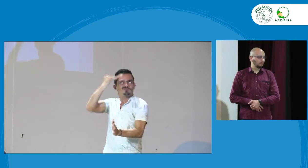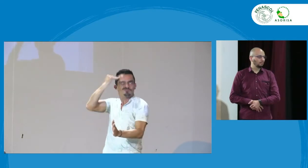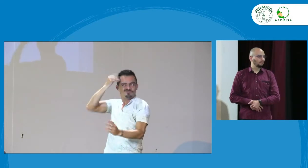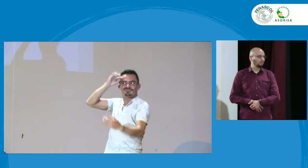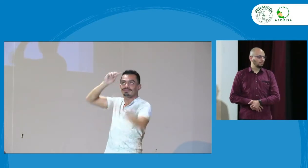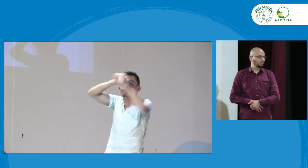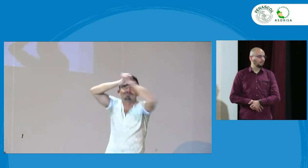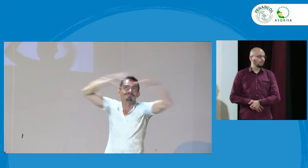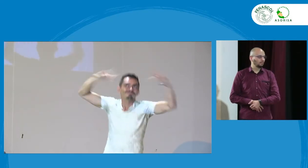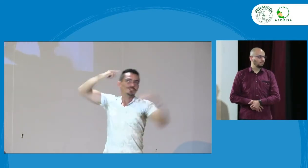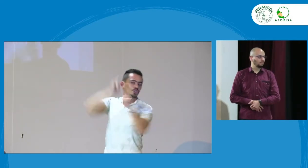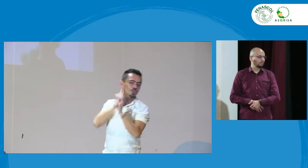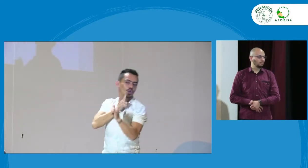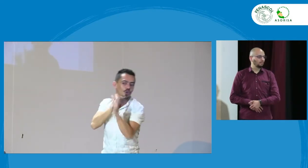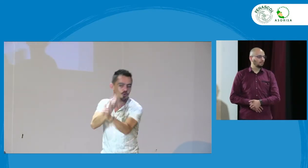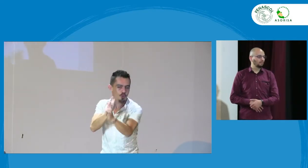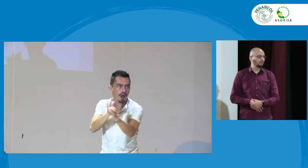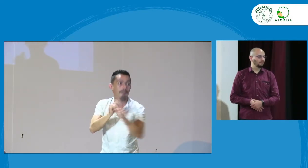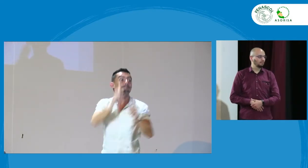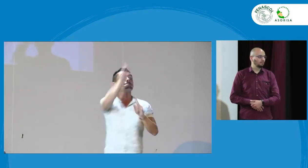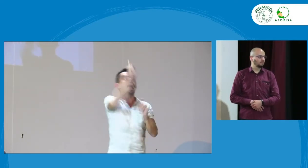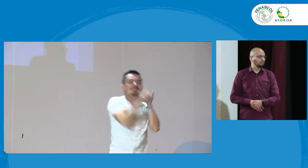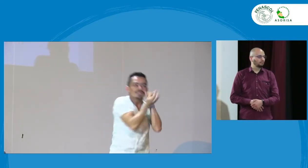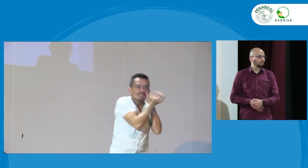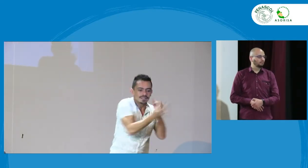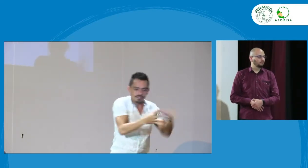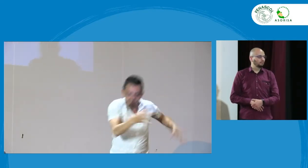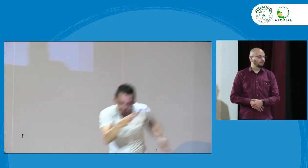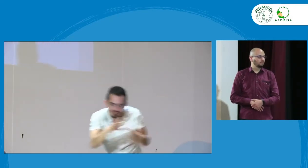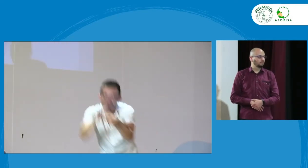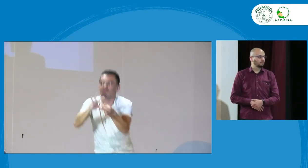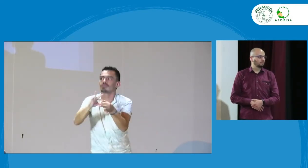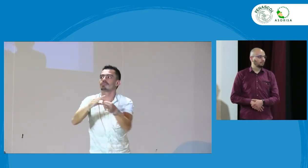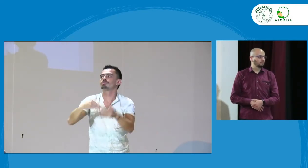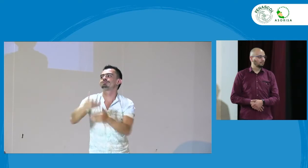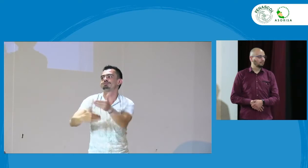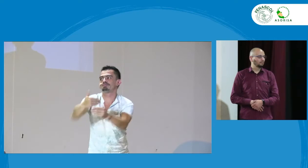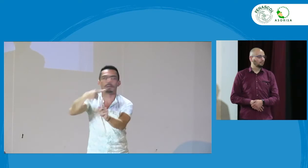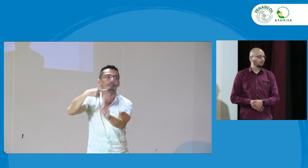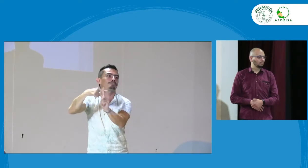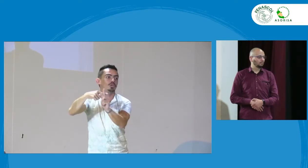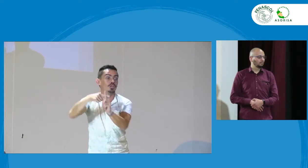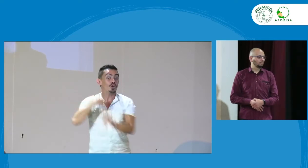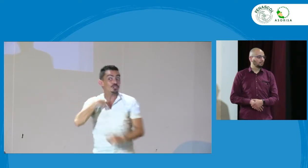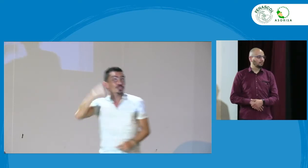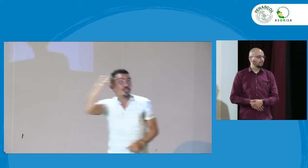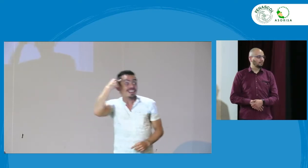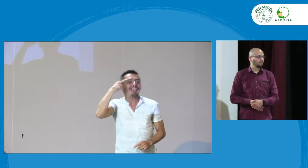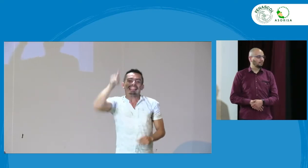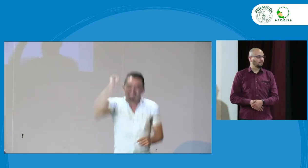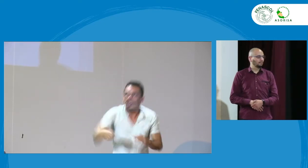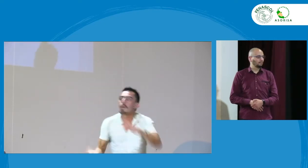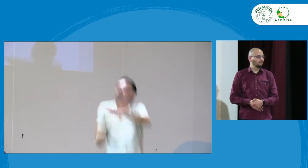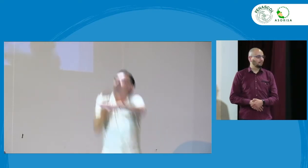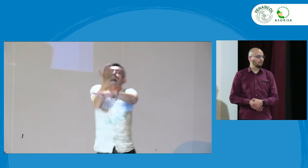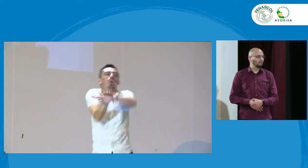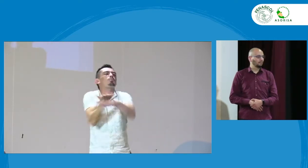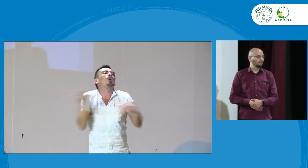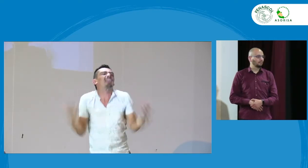especial puede que esta persona tenga todos los elementos y claro al ser sordo pues va a poder tener ese tipo de identidades